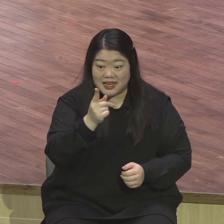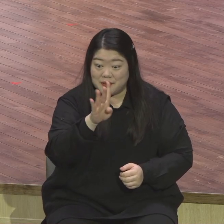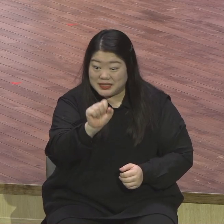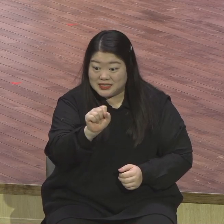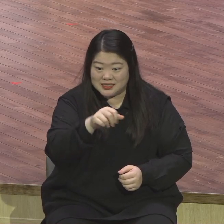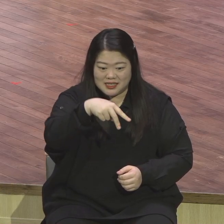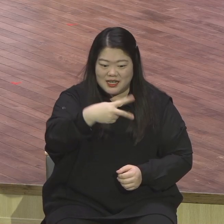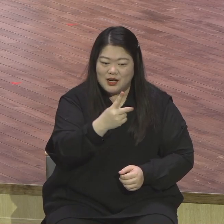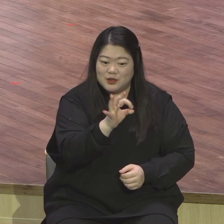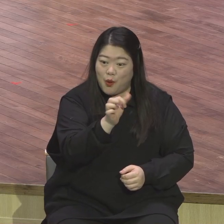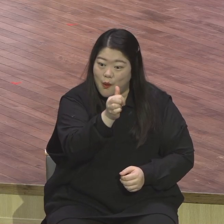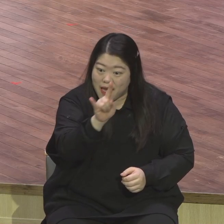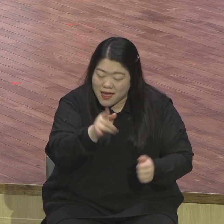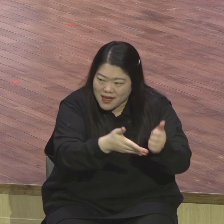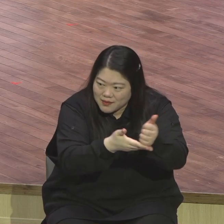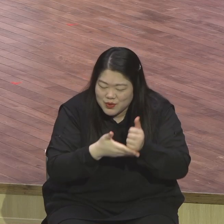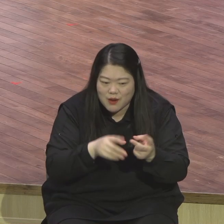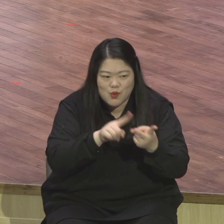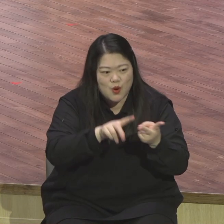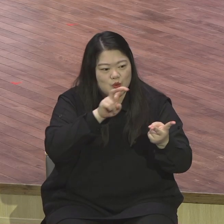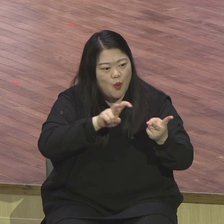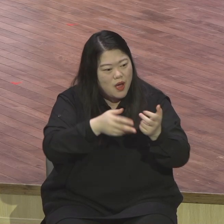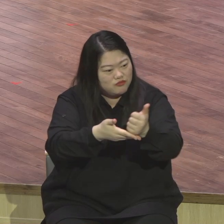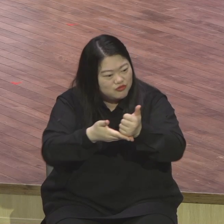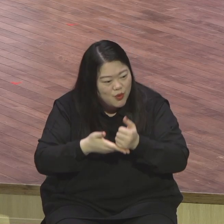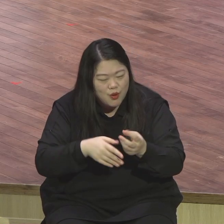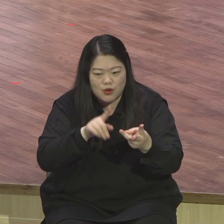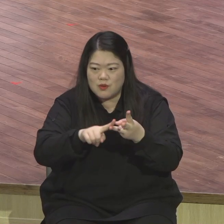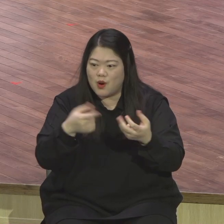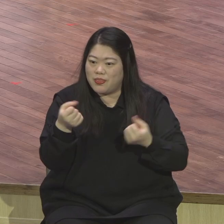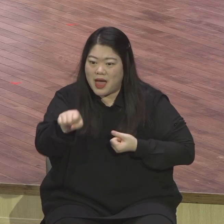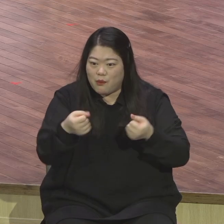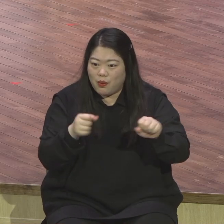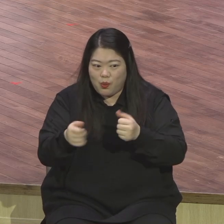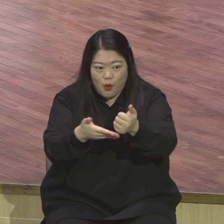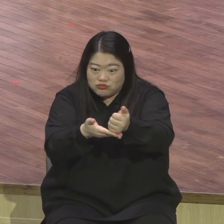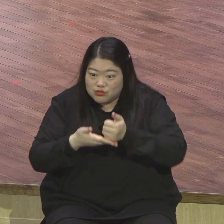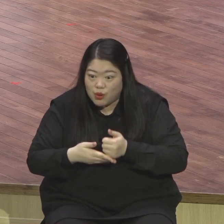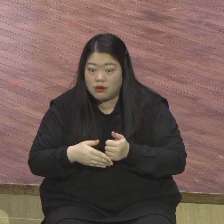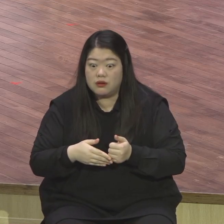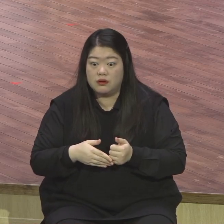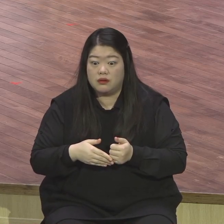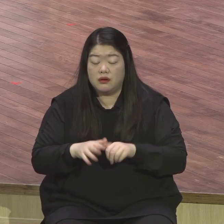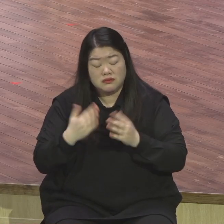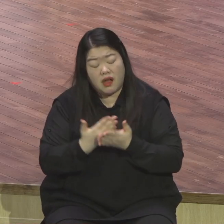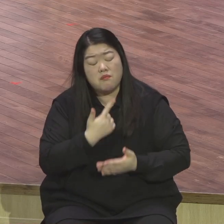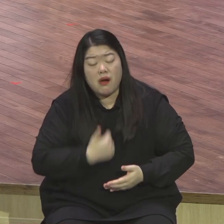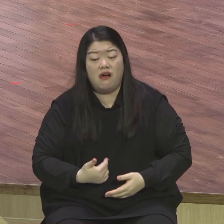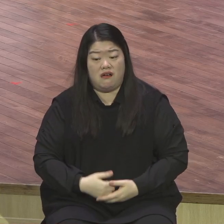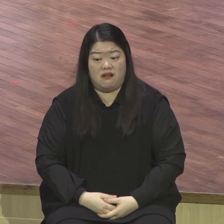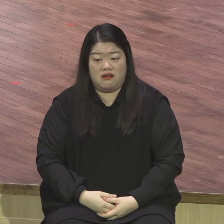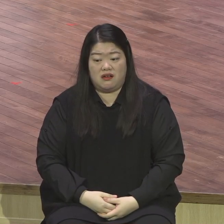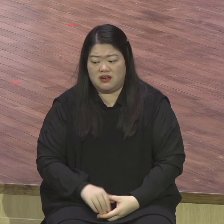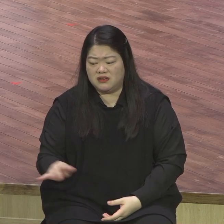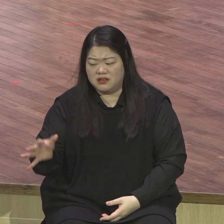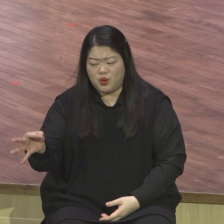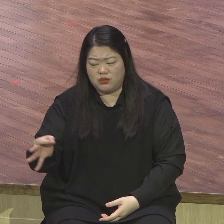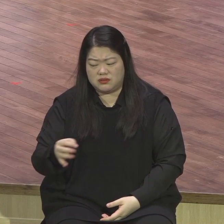왔고 전부 다 그냥 인사하고 이 공연하기 얼마나 좋아 여기보다 이게 캡팍 하면 비전홀